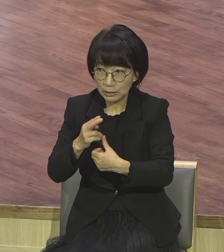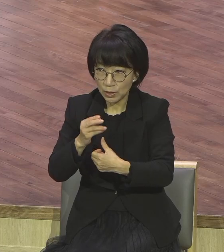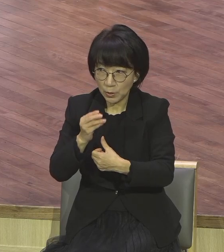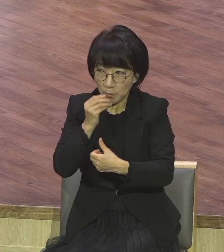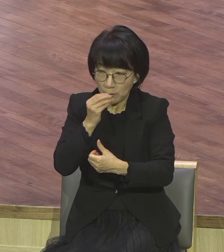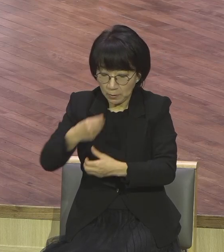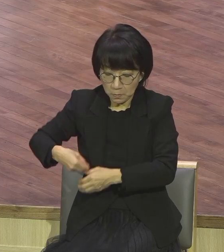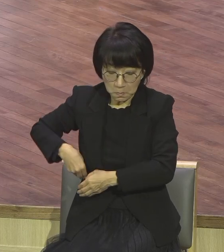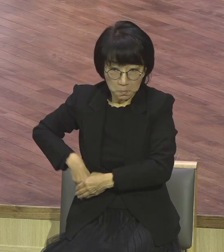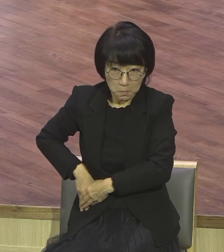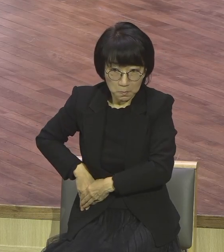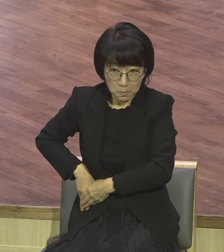그랬어요.